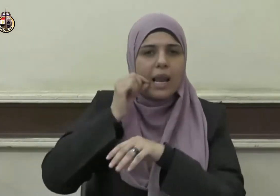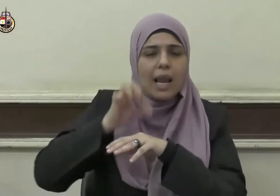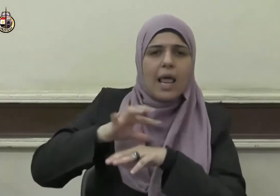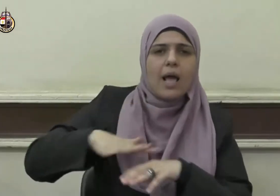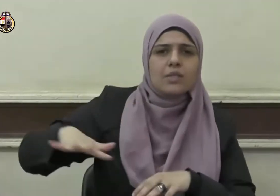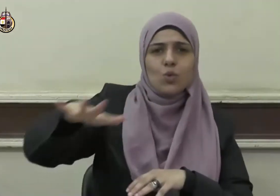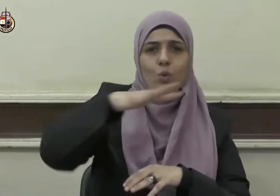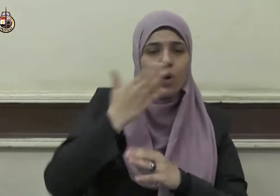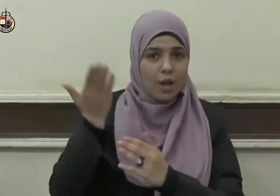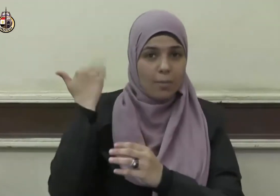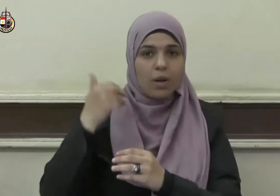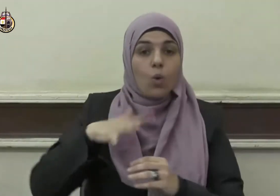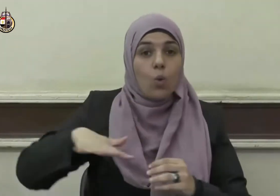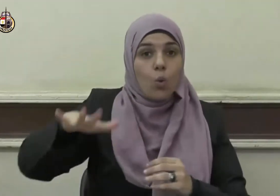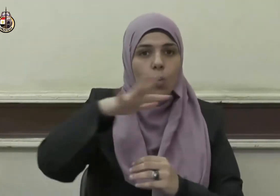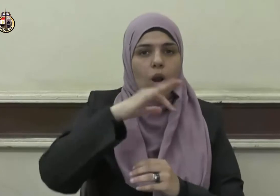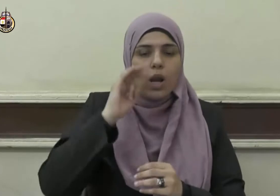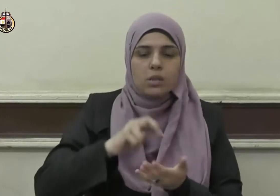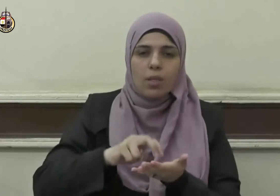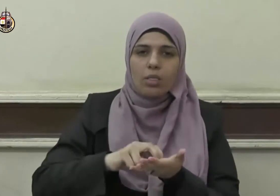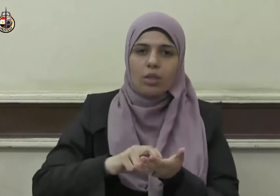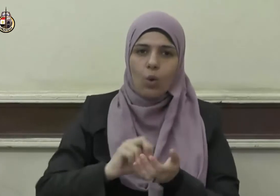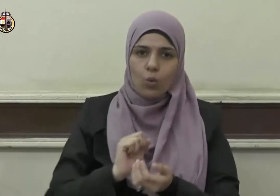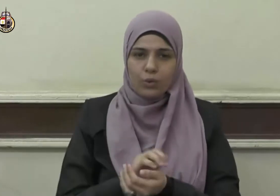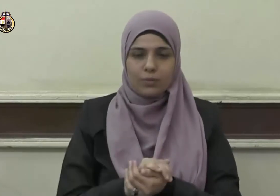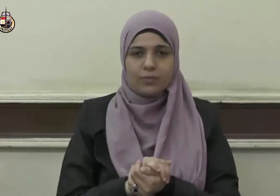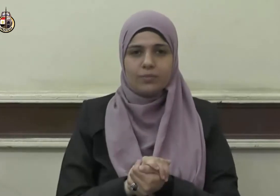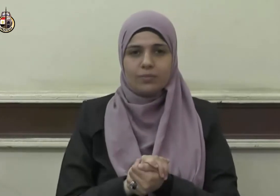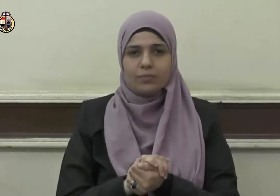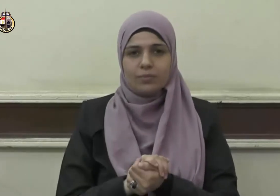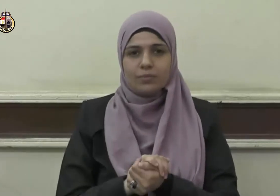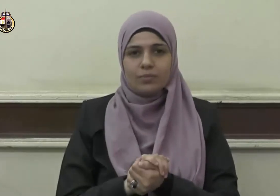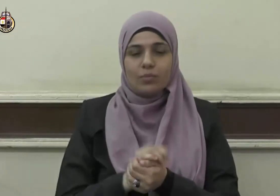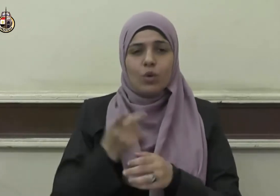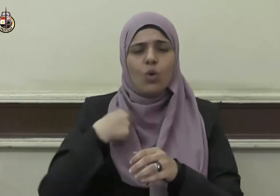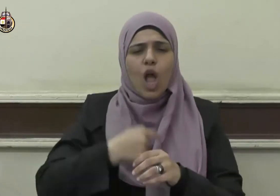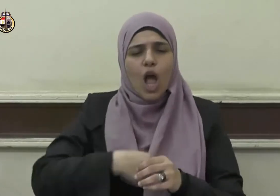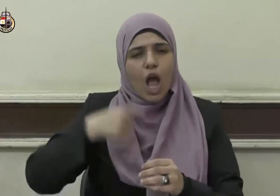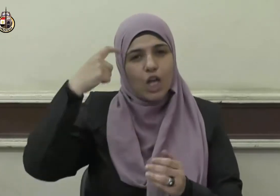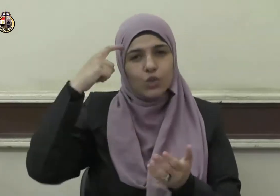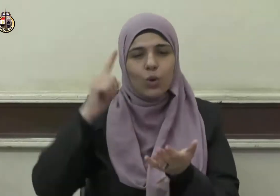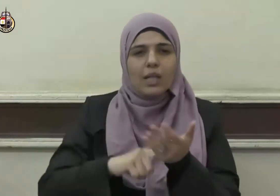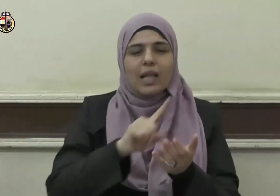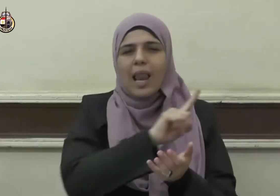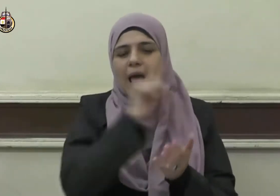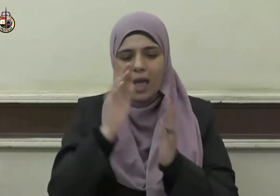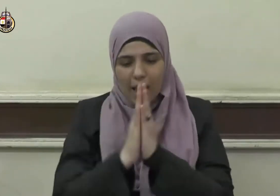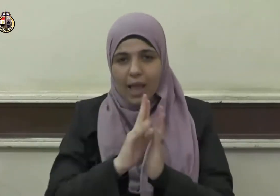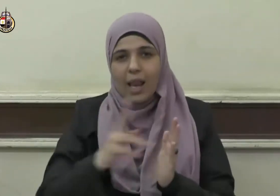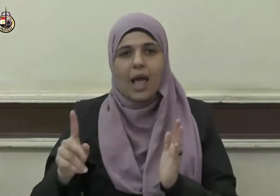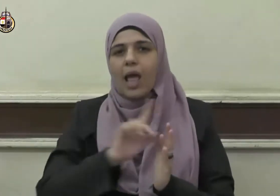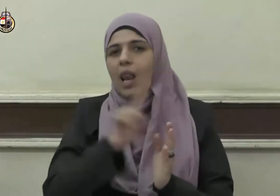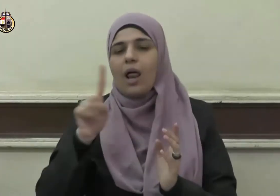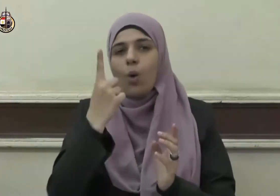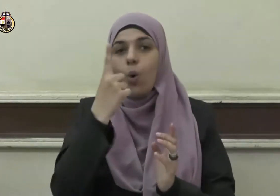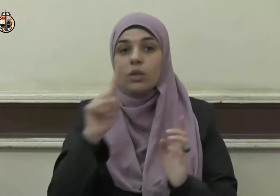لعلكم تتقون واشهدوا لا إله إلا الله وحده لا شريك له